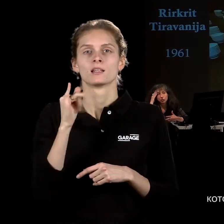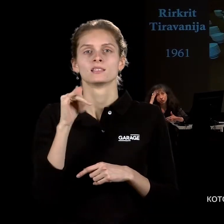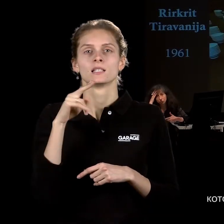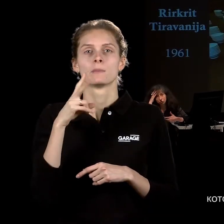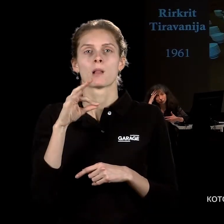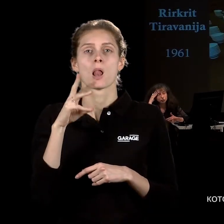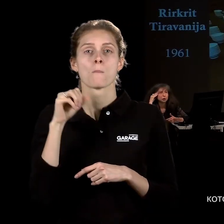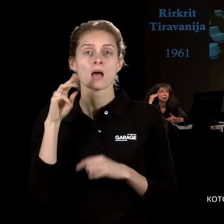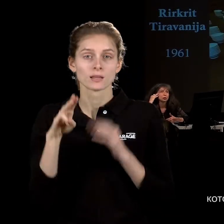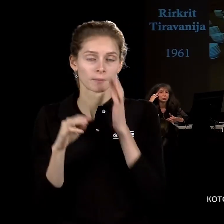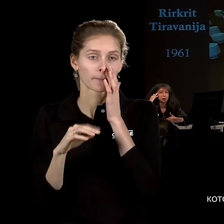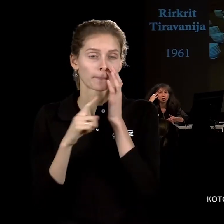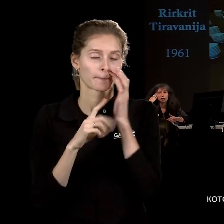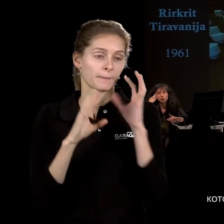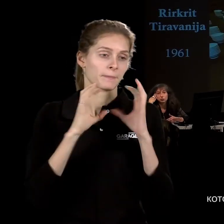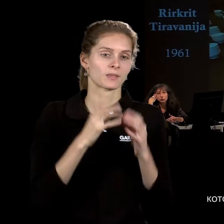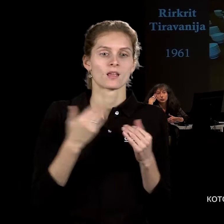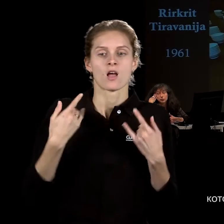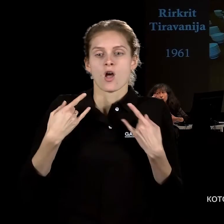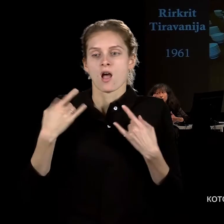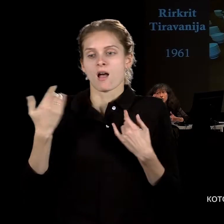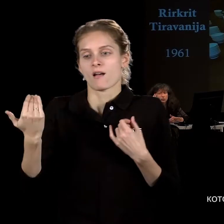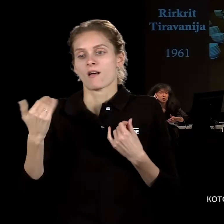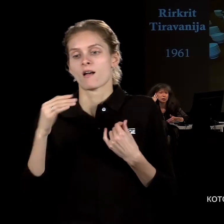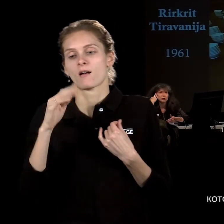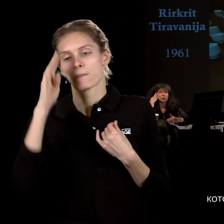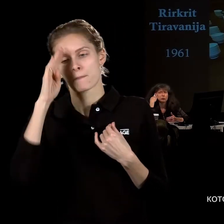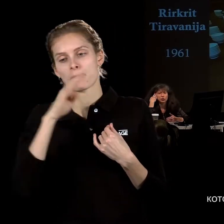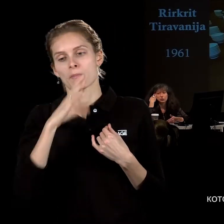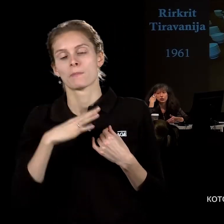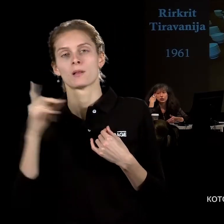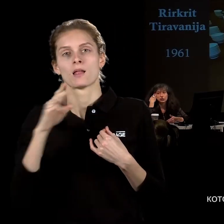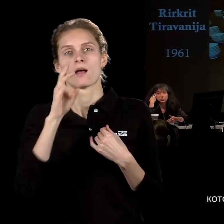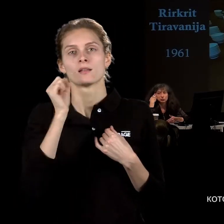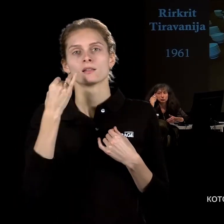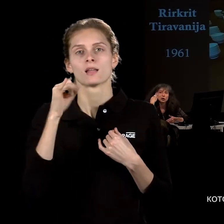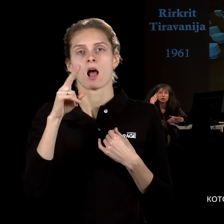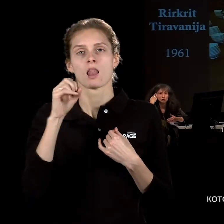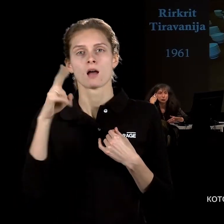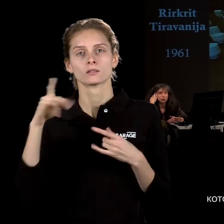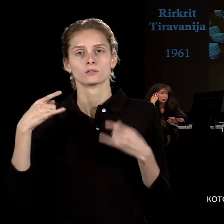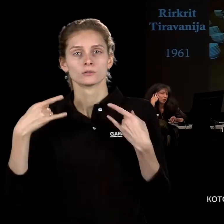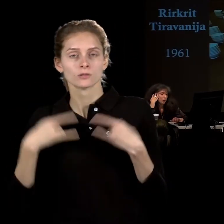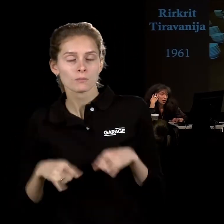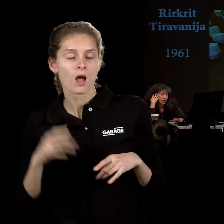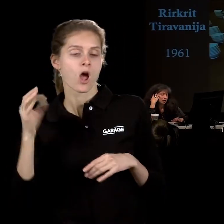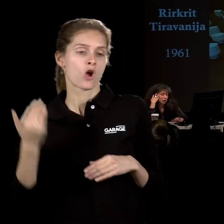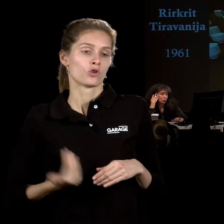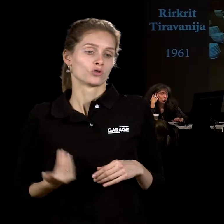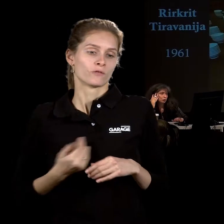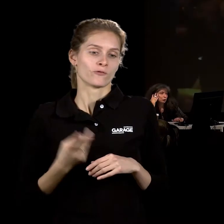человек мира, который живет между Таиландом, Германией, Берлином и Нью-Йорком.